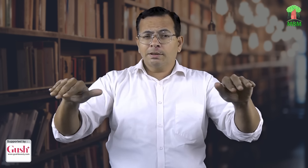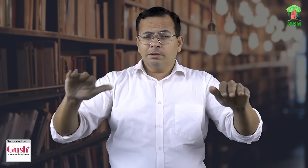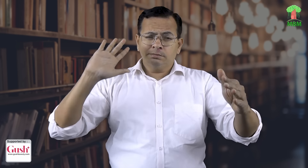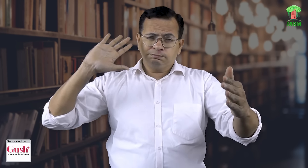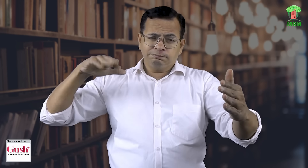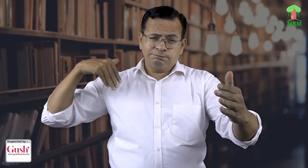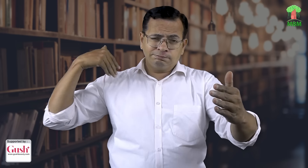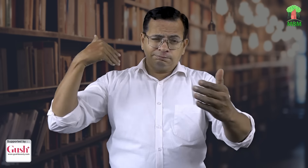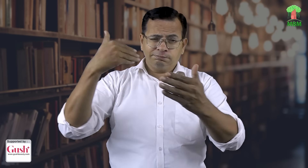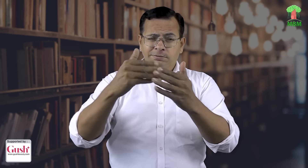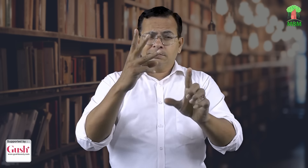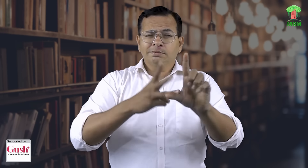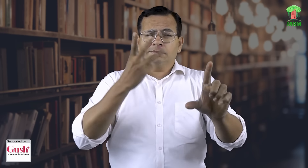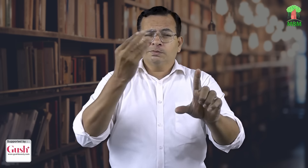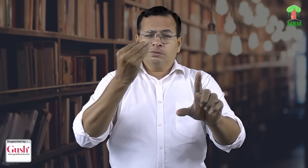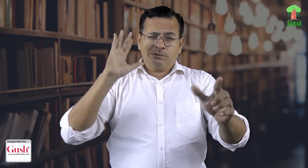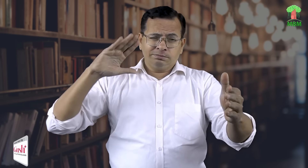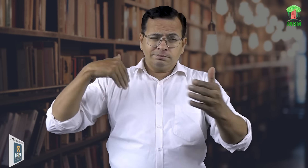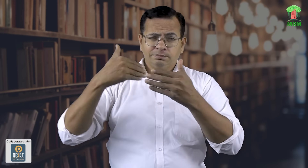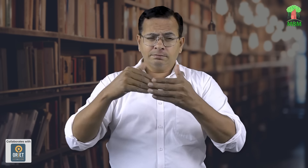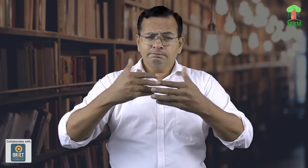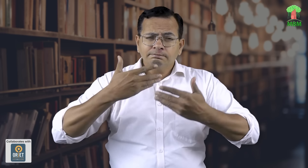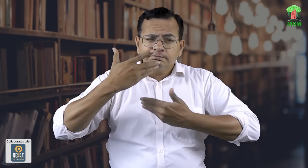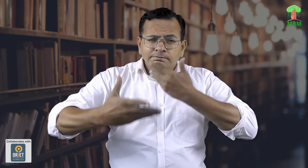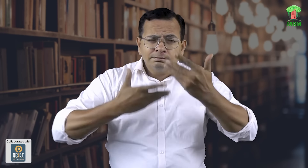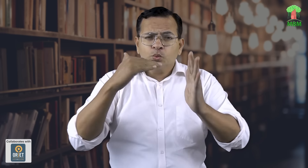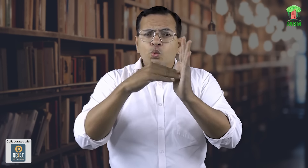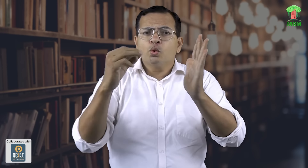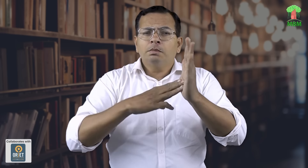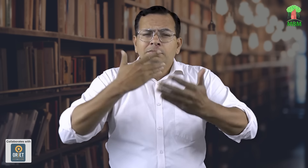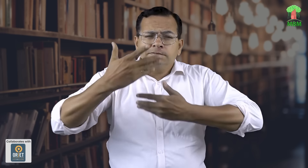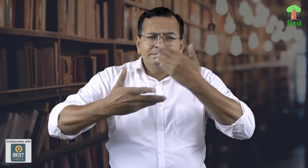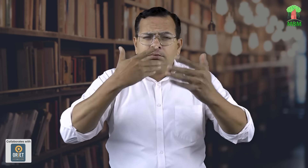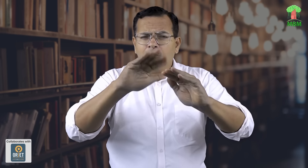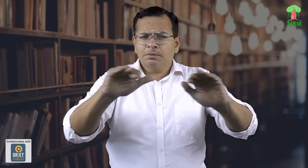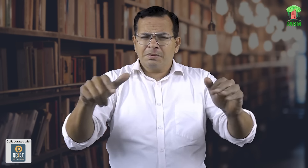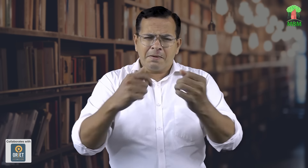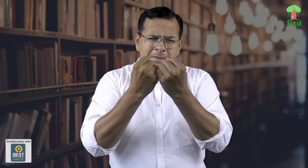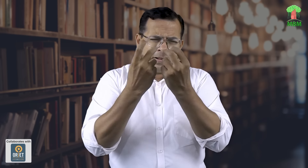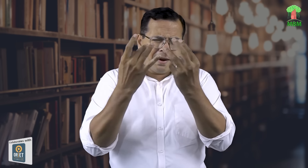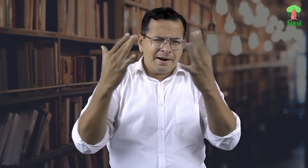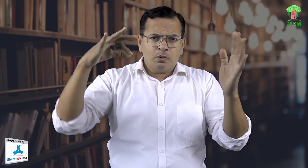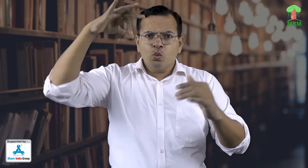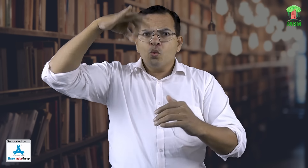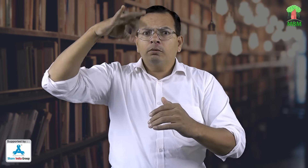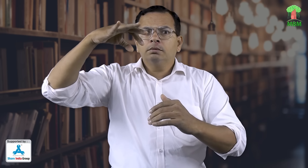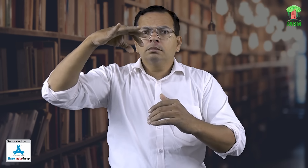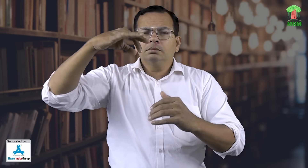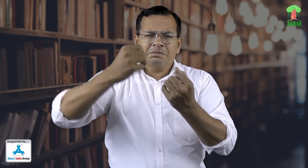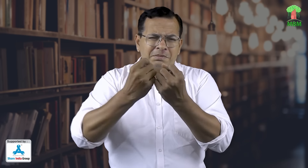बधिर बच्चे और हमारी टीम तीन साल से महिनत कर रही है जूम पर ऑनलाइन क्लासेस बढ़ाती है इन बच्चों को और जिर फांडेशन